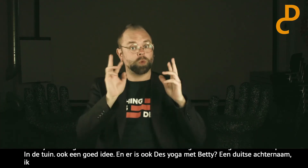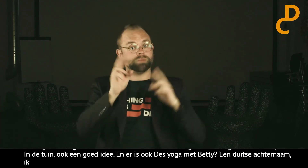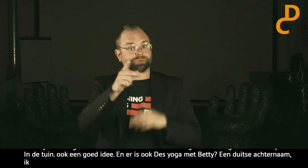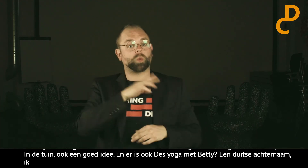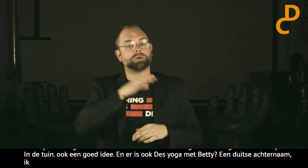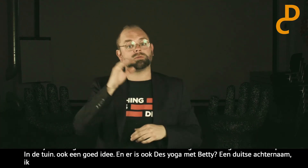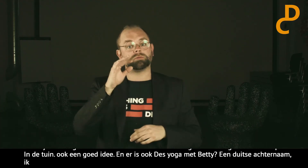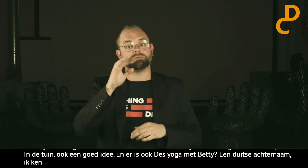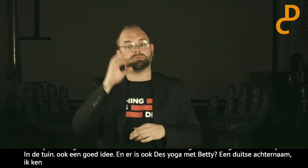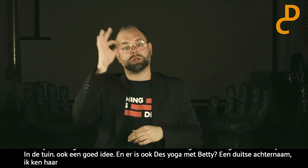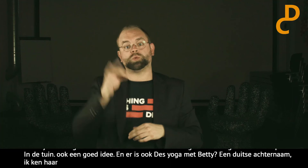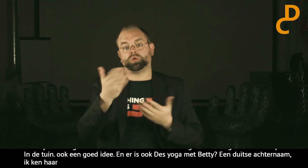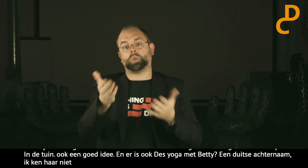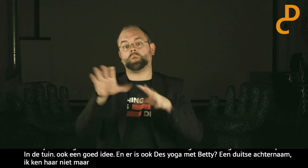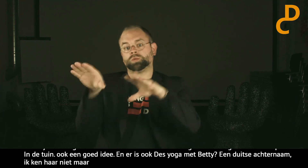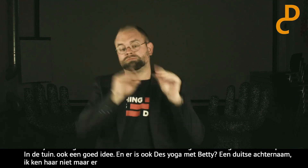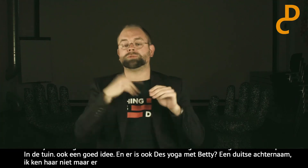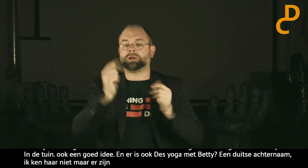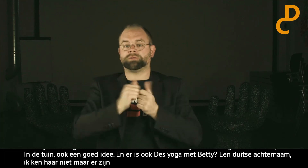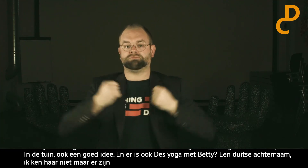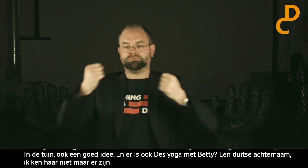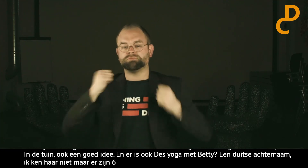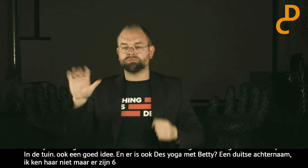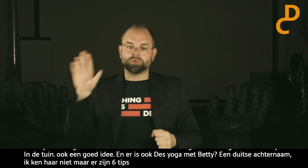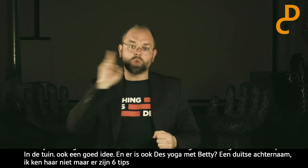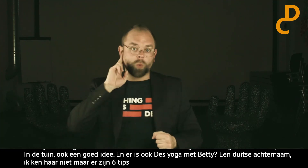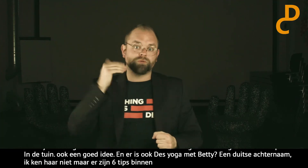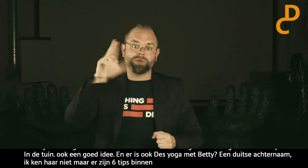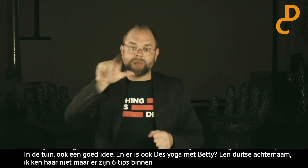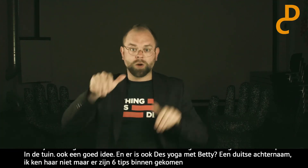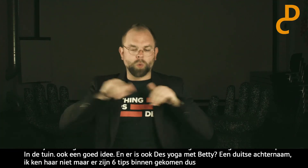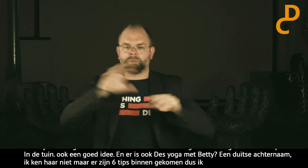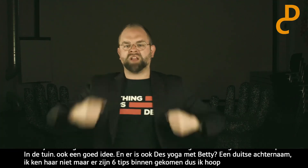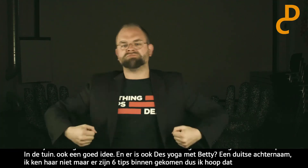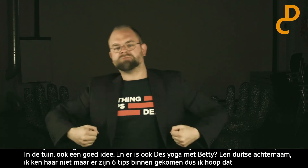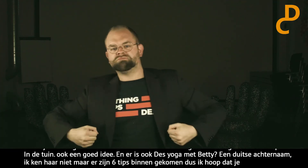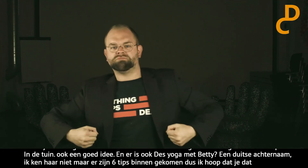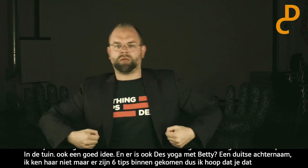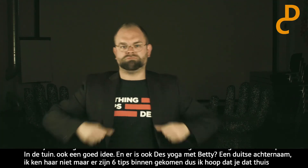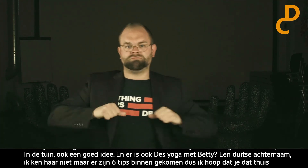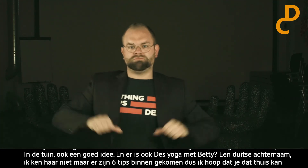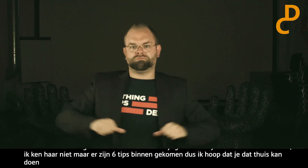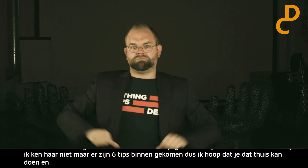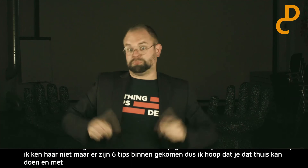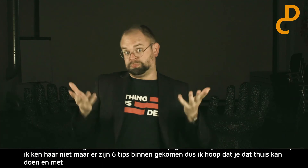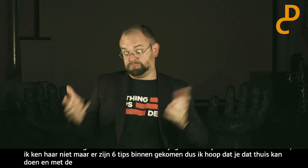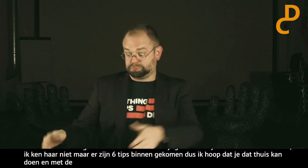zes dips binnengekomen. Dus ik hoop dat je thuis dit ook kan doen. En even met de workout bezig gaan. En dan dat iedereen na de corona gewoon hartstikke